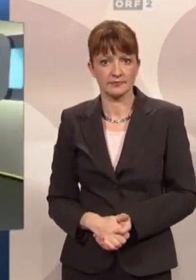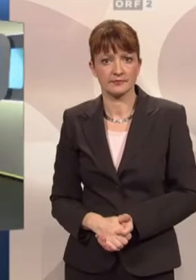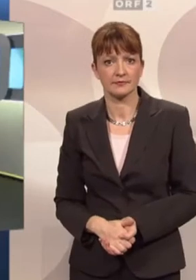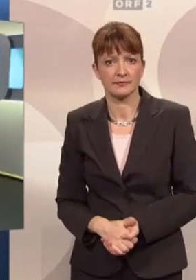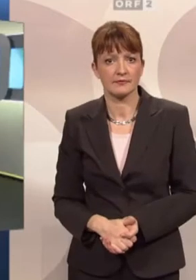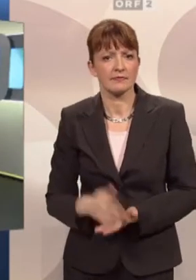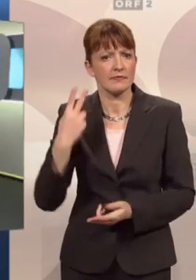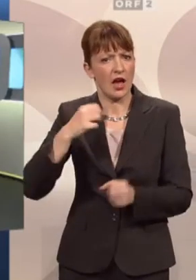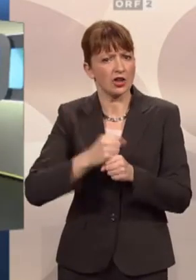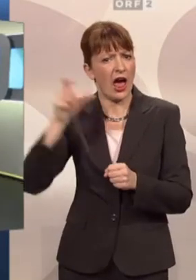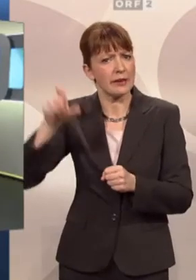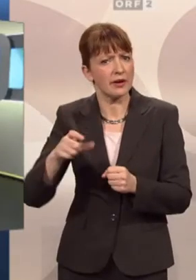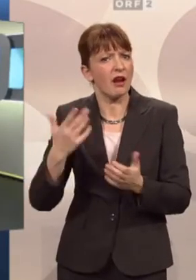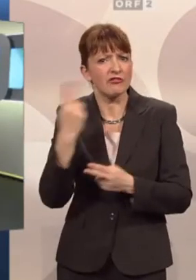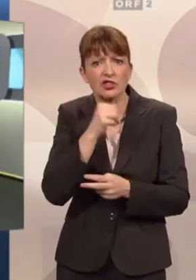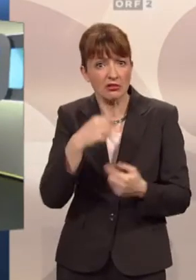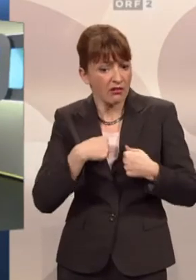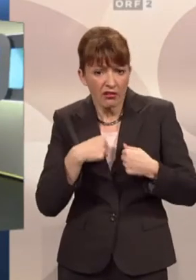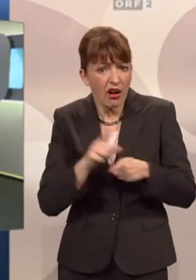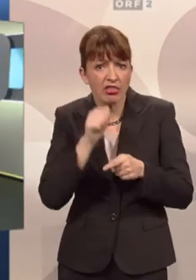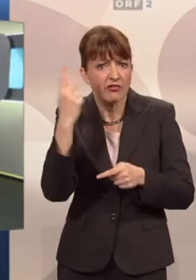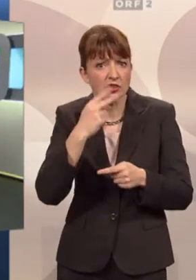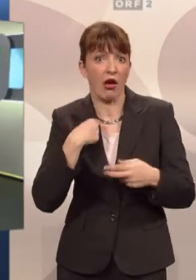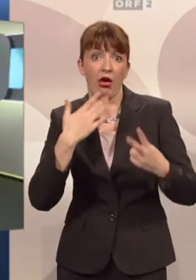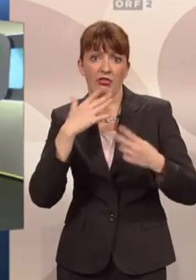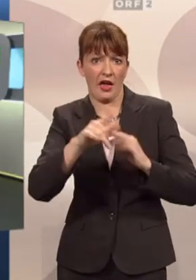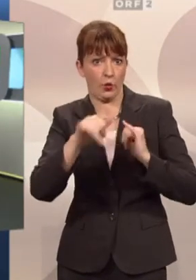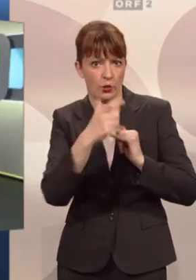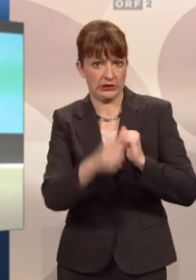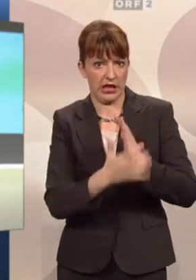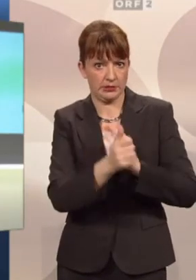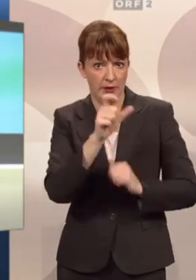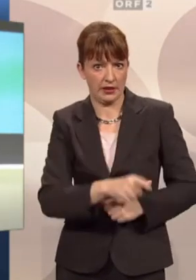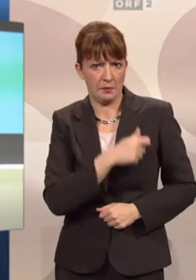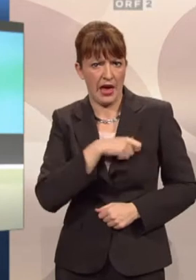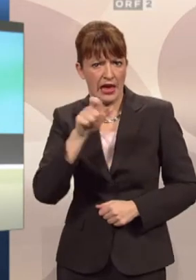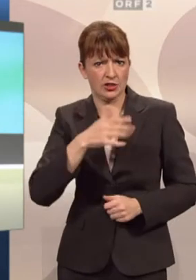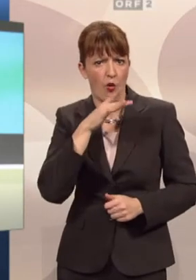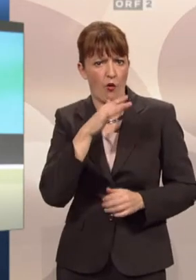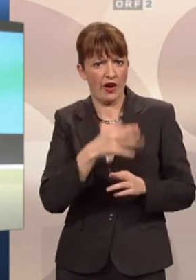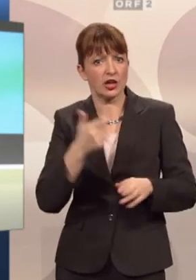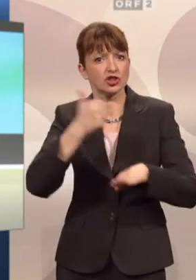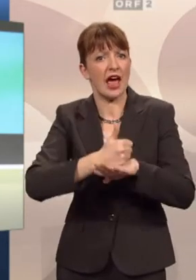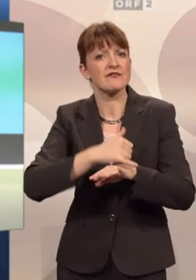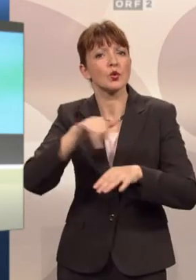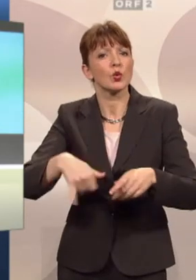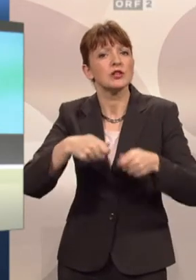Der Herr Steinbichler versteht das nicht. Ich auch nicht. Gott sei Dank haben wir einen Juristen bei uns, Mag. Martin Hofer, Chefjurist beim ÖAMTC. Schöne guten Abend.